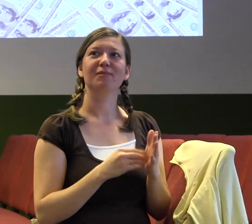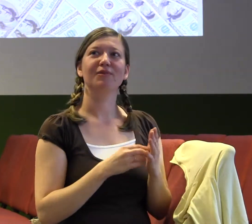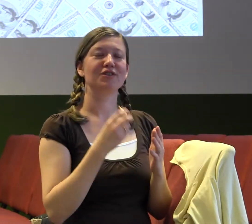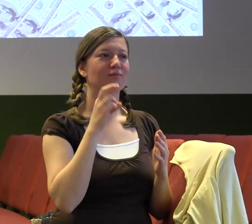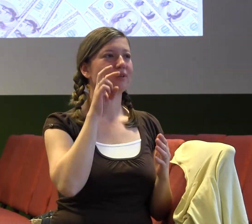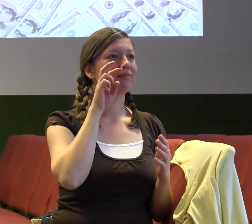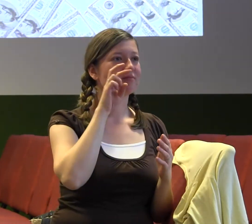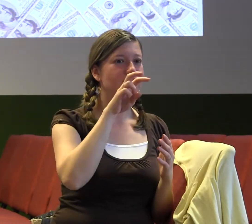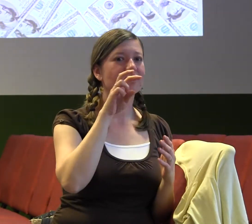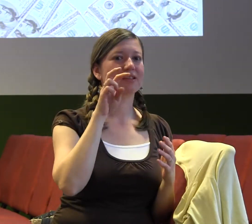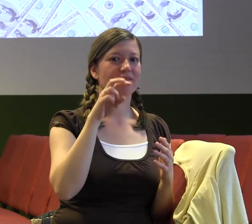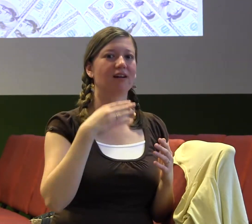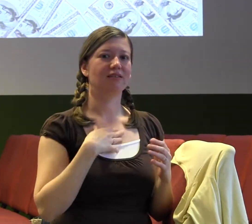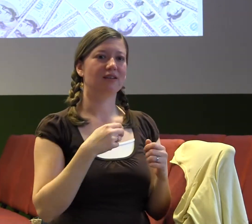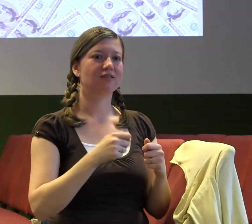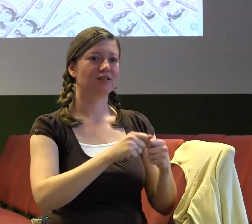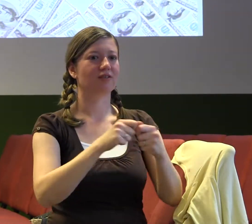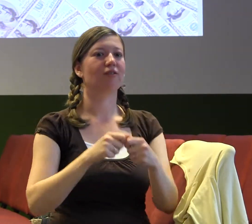předmět, na úplně stejnou učitelku.